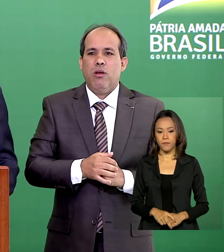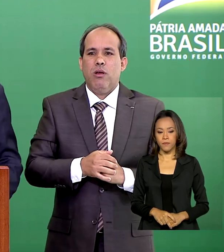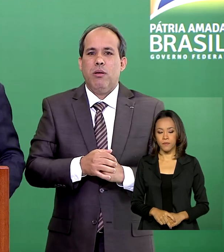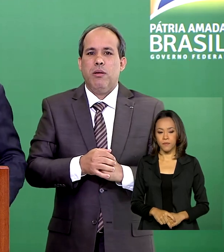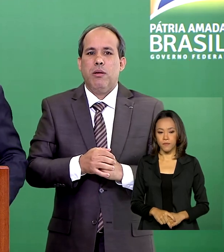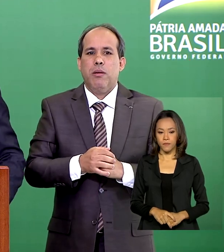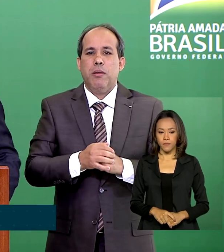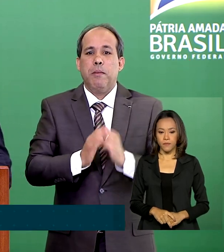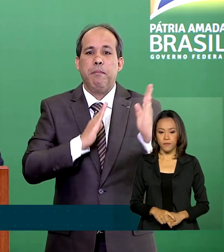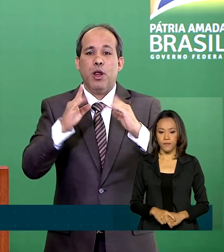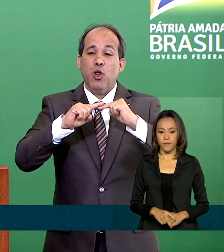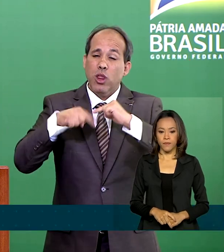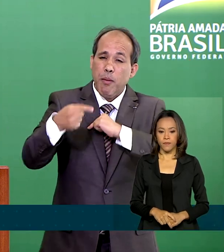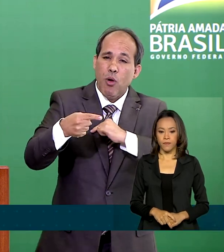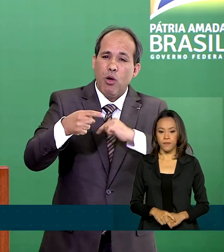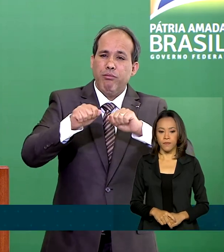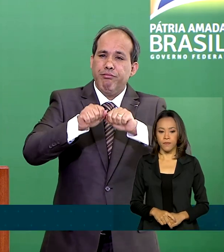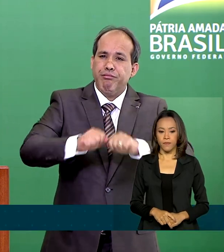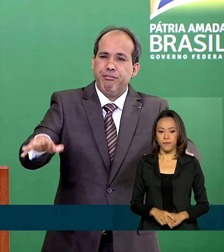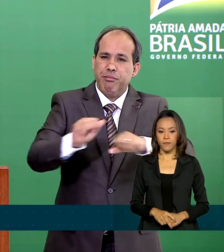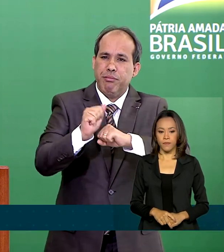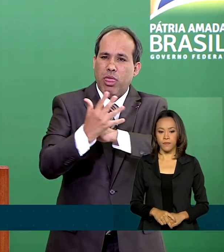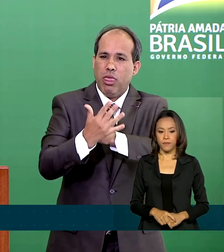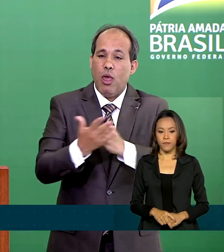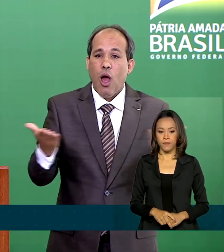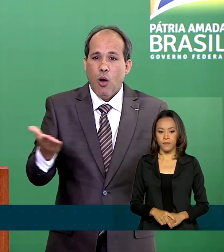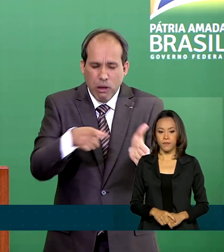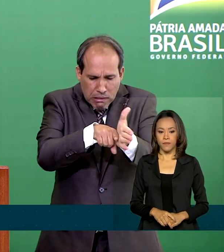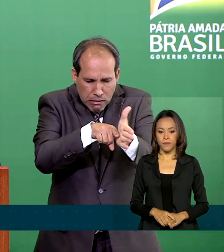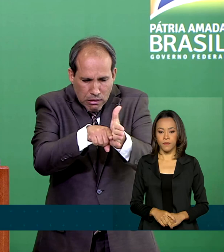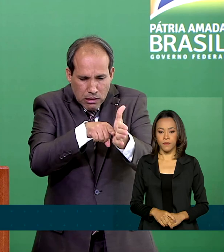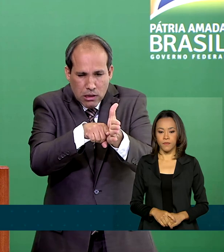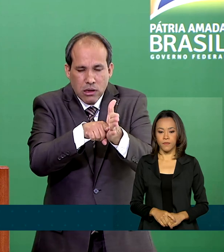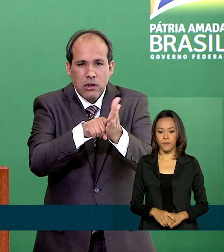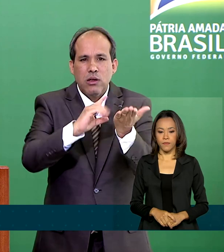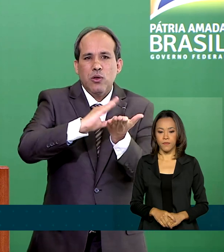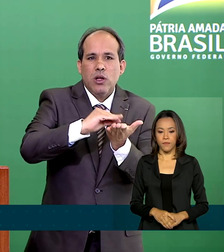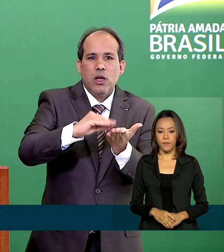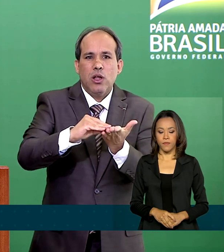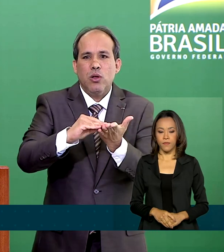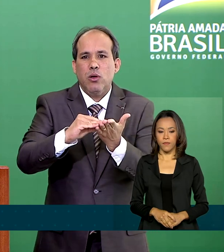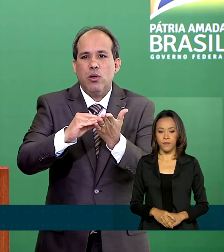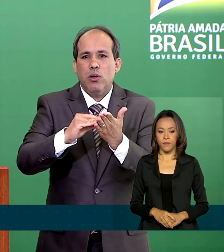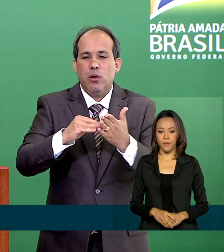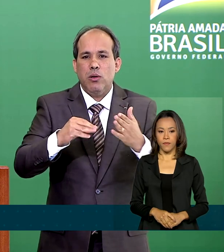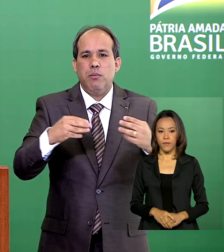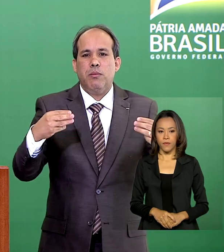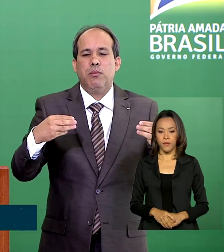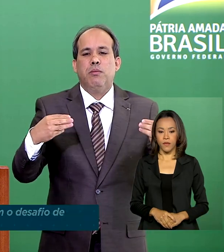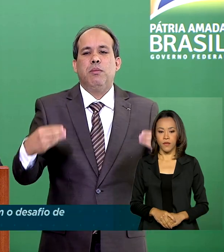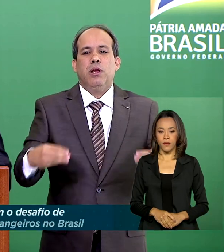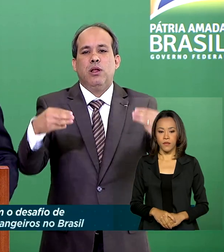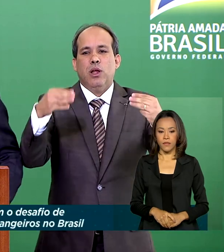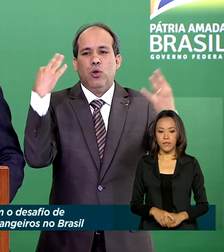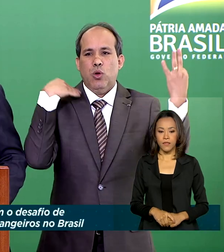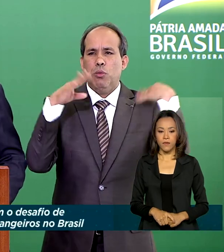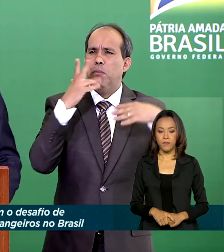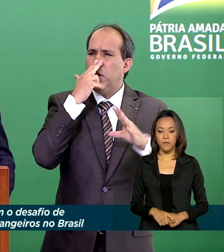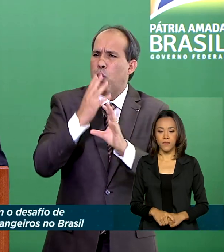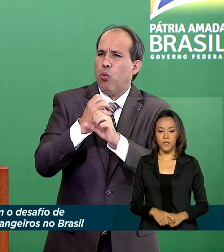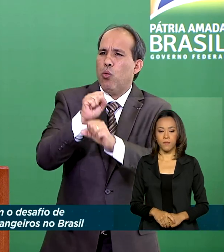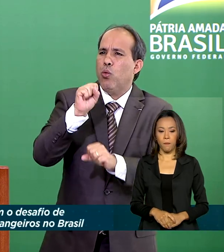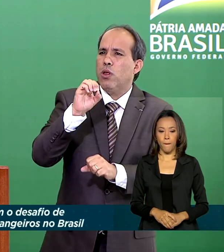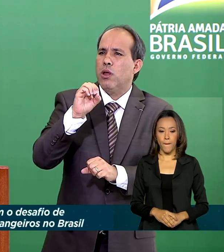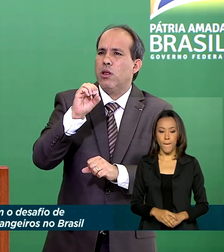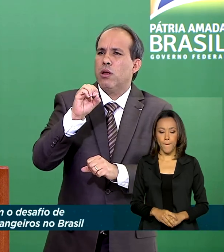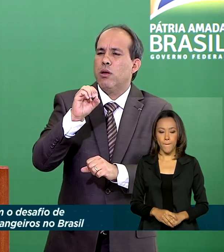pós-pandemia e hoje, de acordo com dados do Ministério do Turismo, já estamos 88% do nosso fluxo de